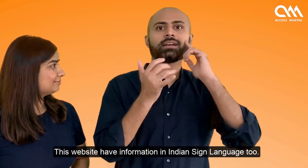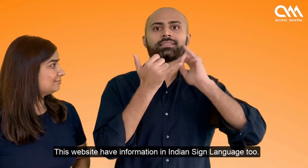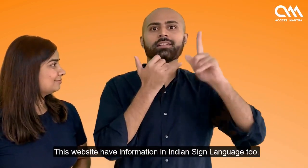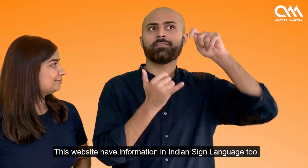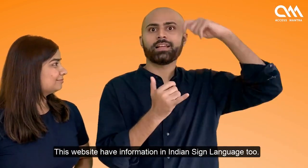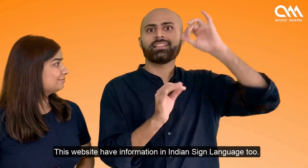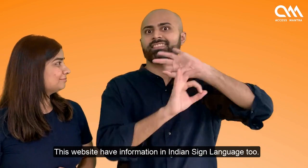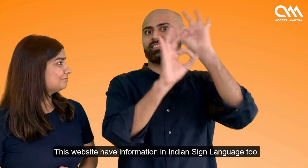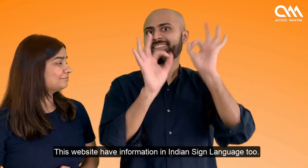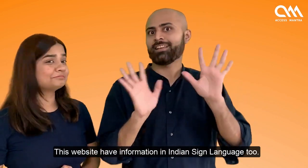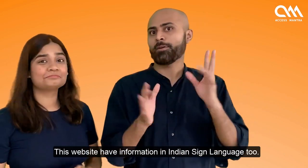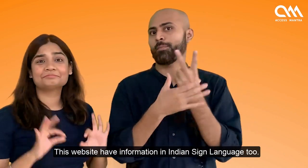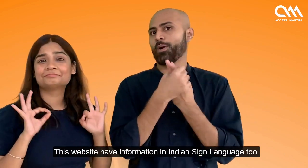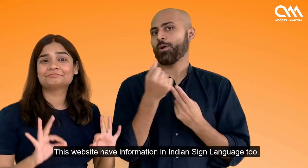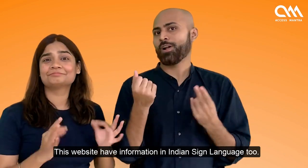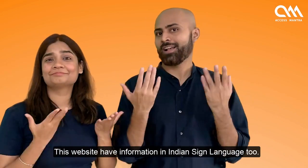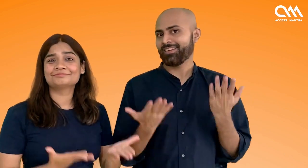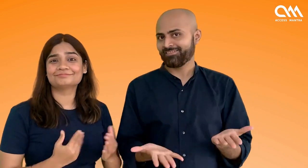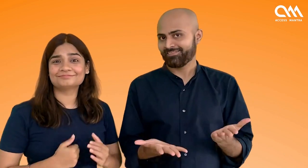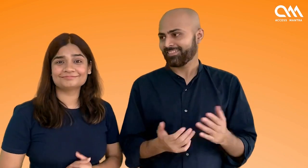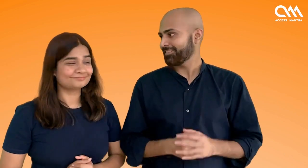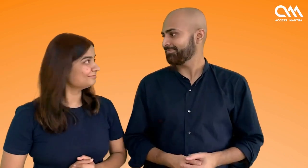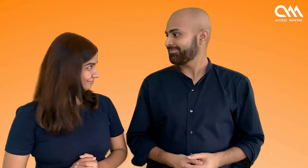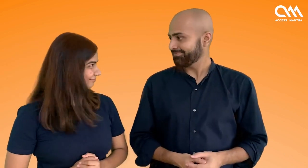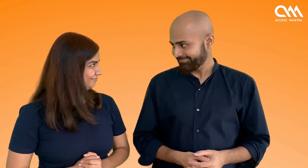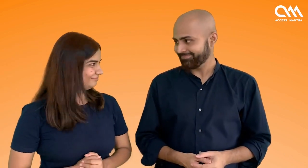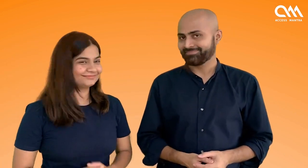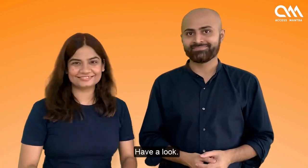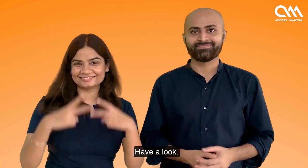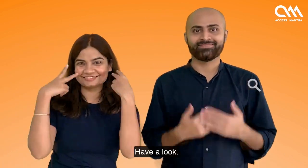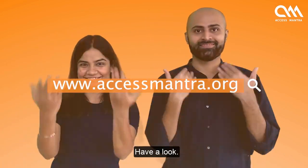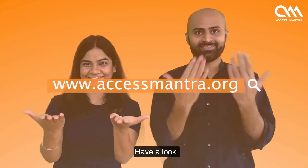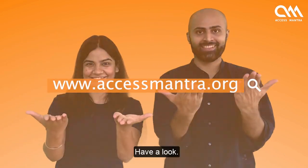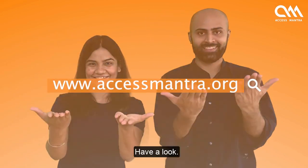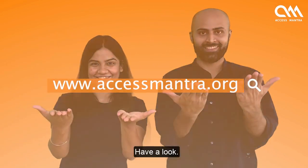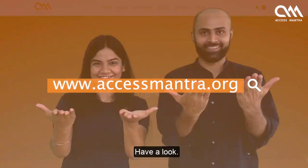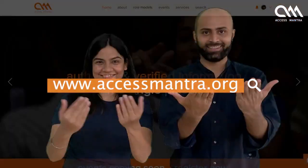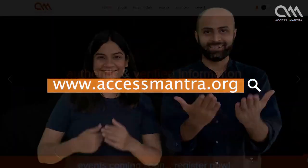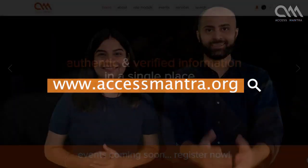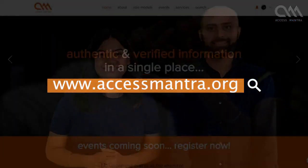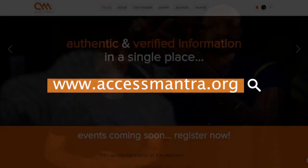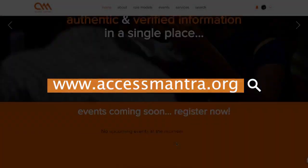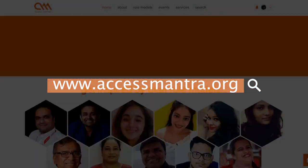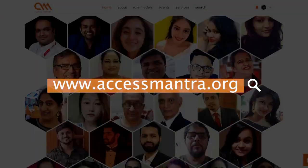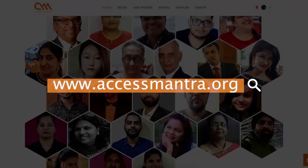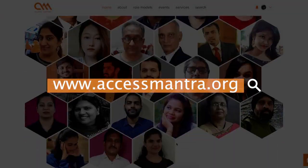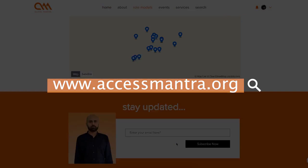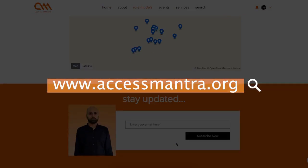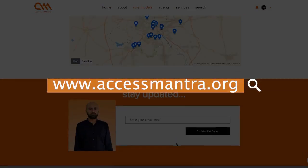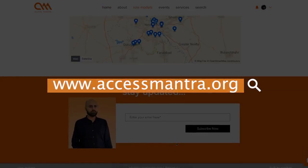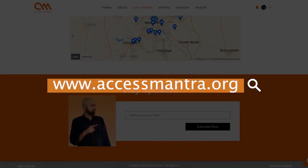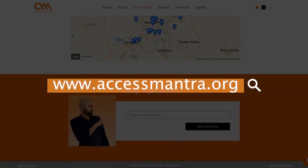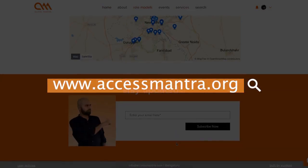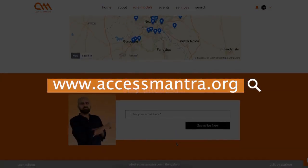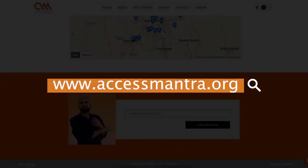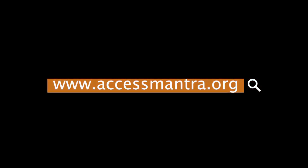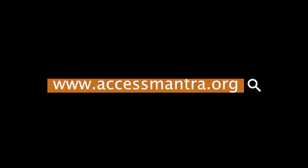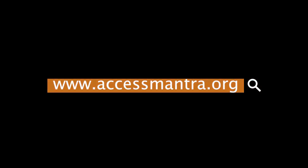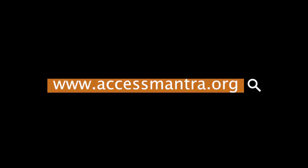सभी जानकारी उप्लब्त कराते है और यह है वेबसाइट भारतिय संकेतिक भाशन में भी है तो आएए देखी www.accessmantra.org